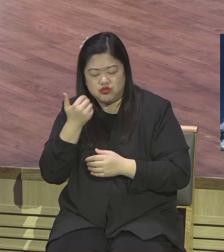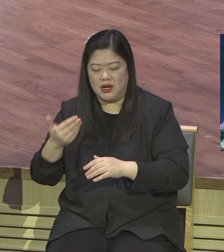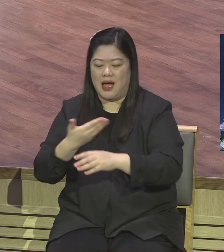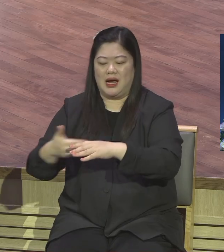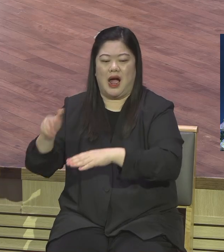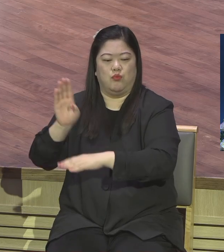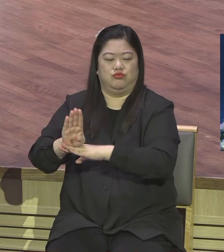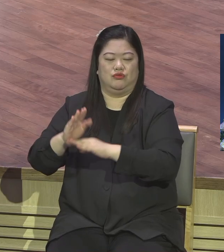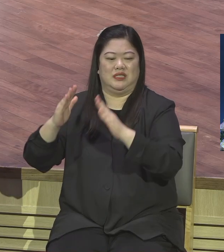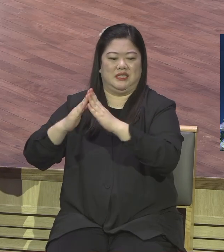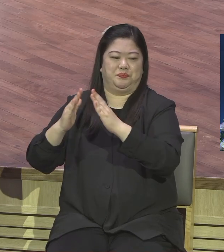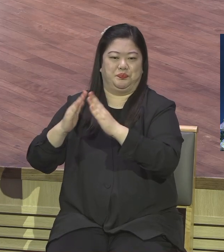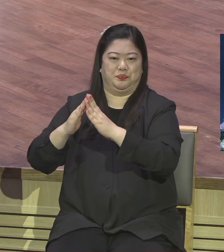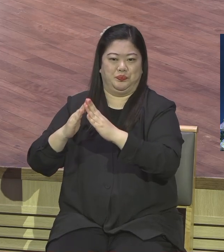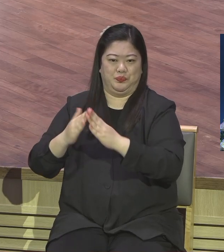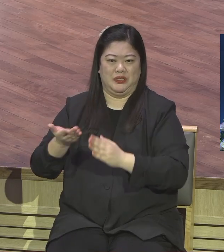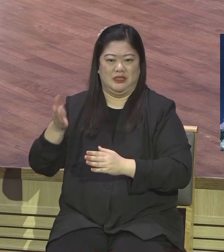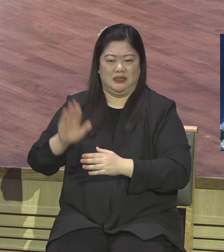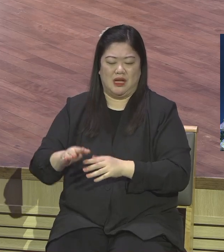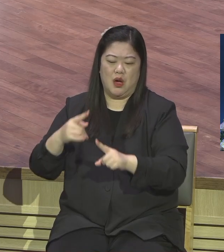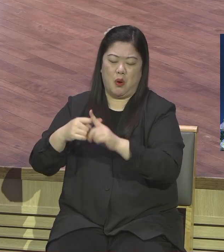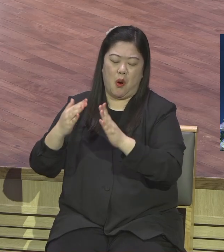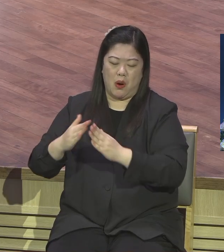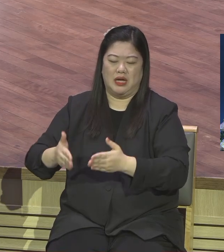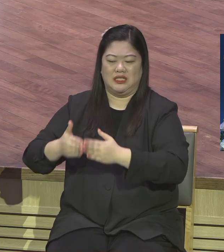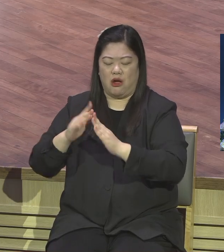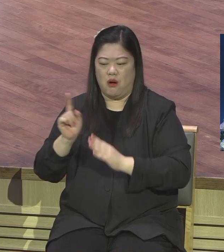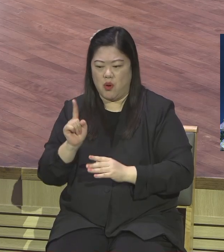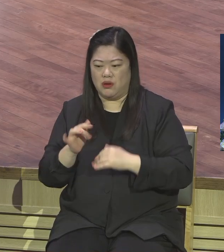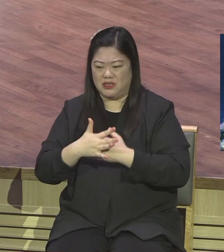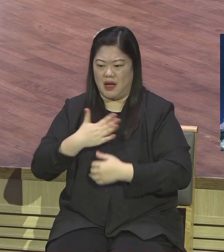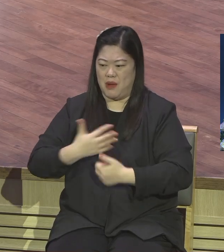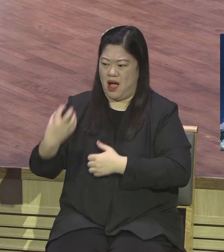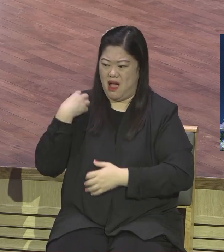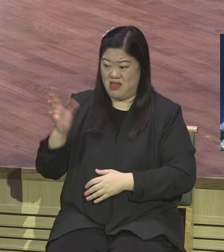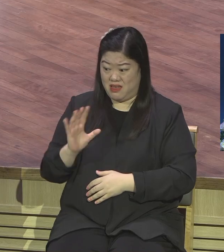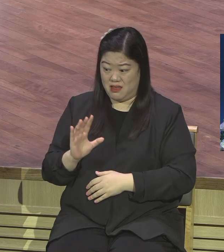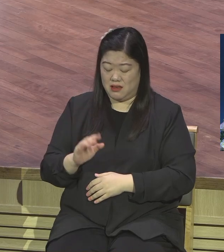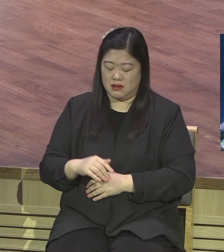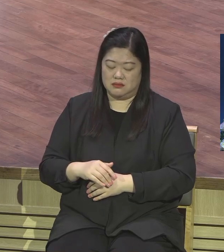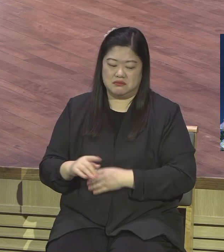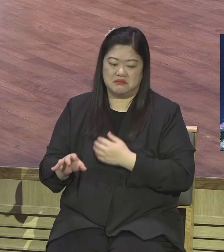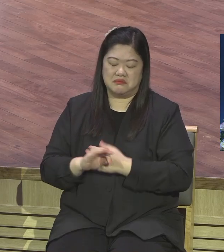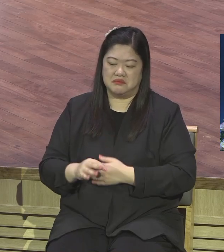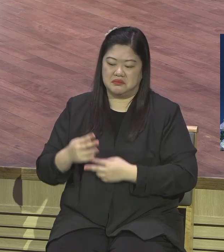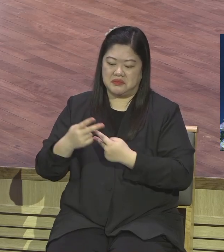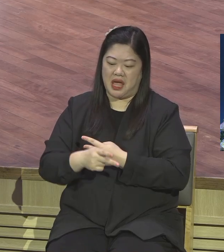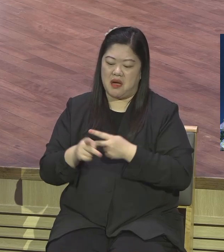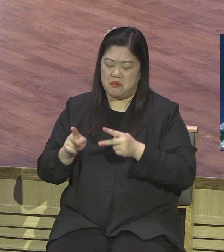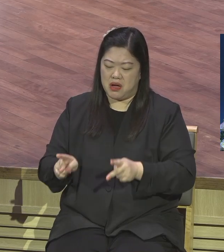한참 후배인 저 사람을 세워 기분 나쁘게 안해 다락방 다락방을 어떻게 안하는지 아세요